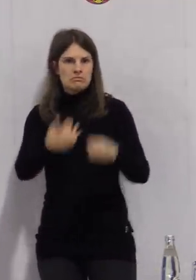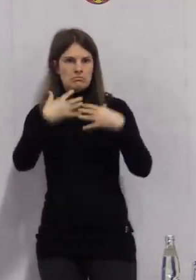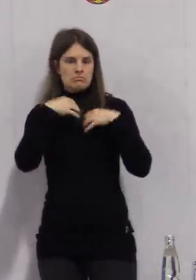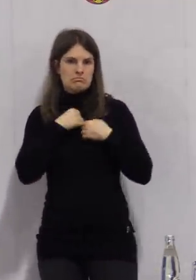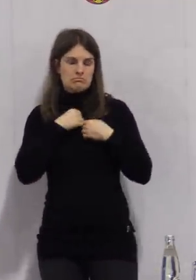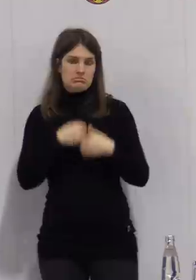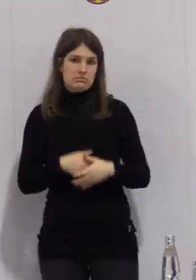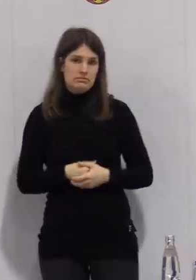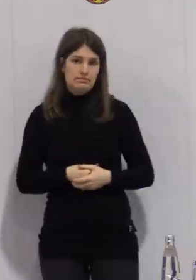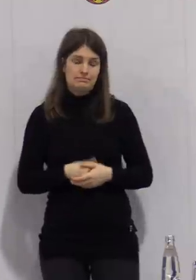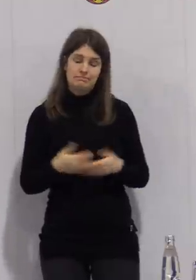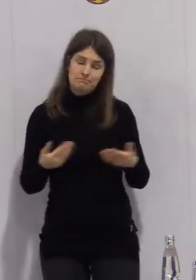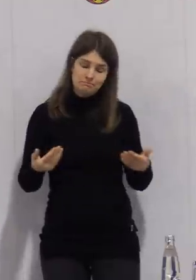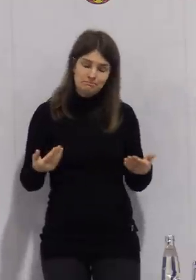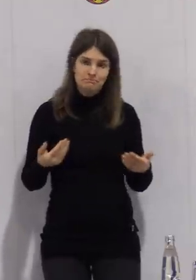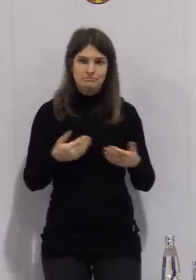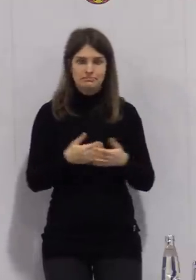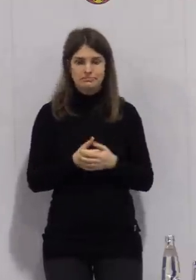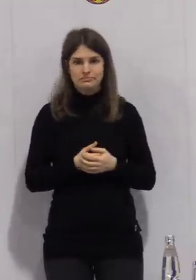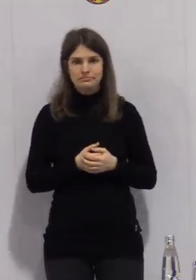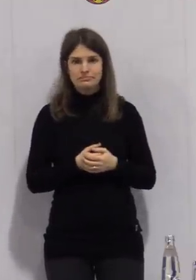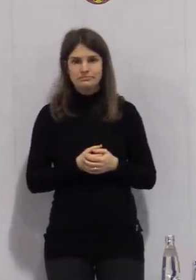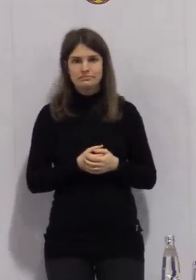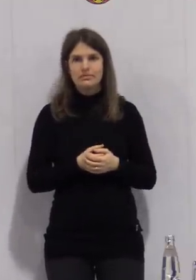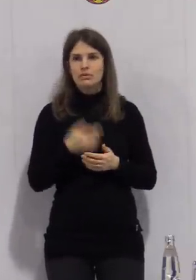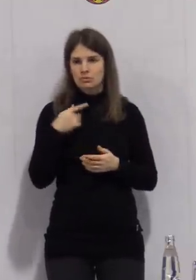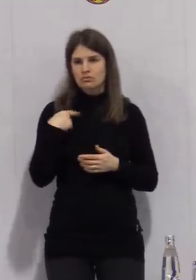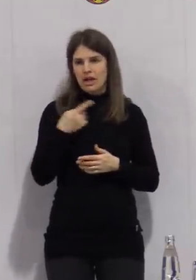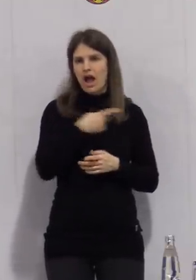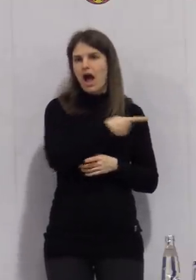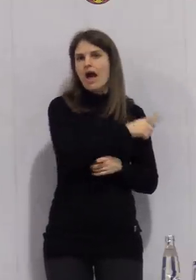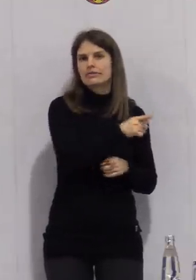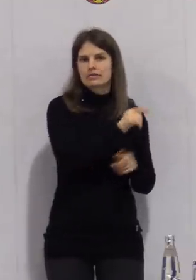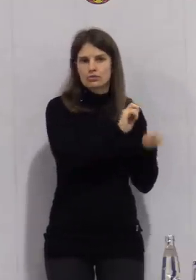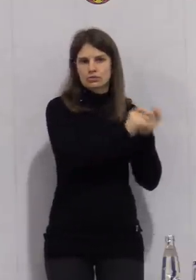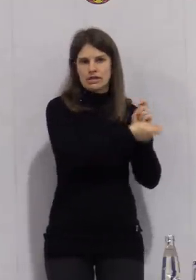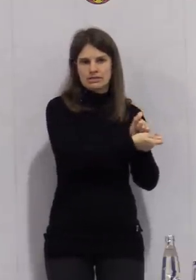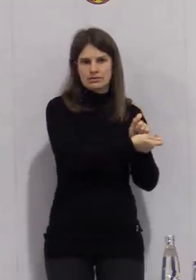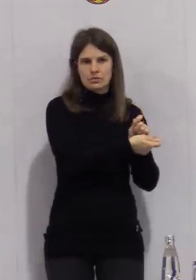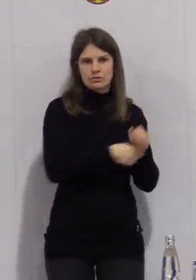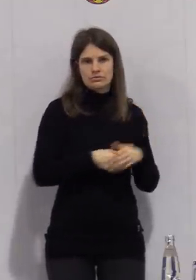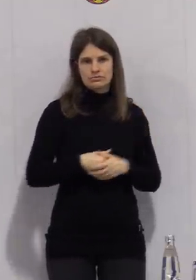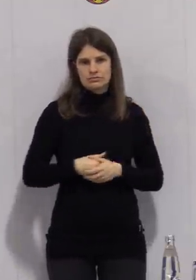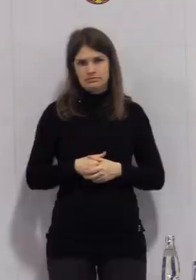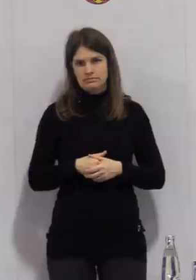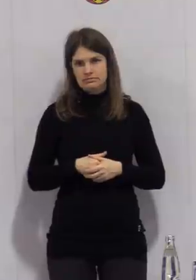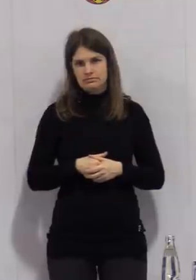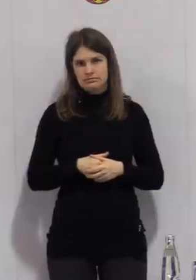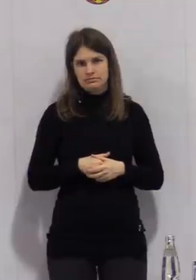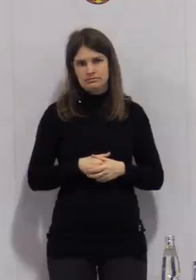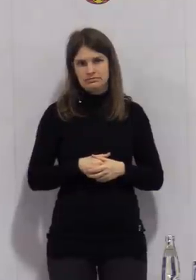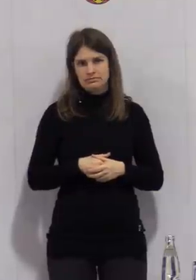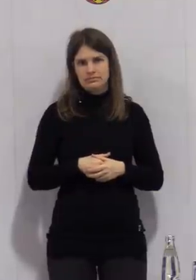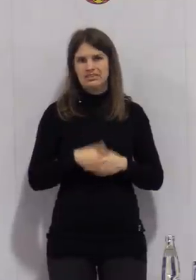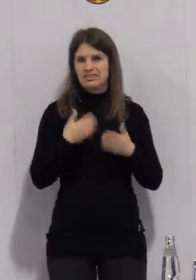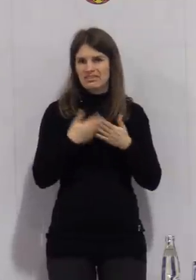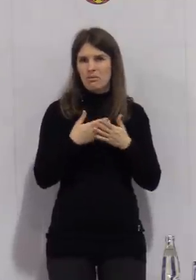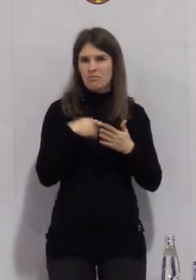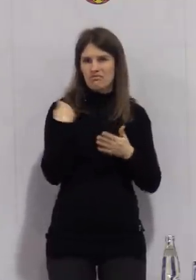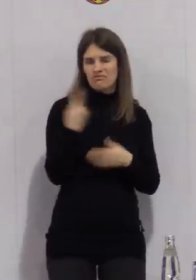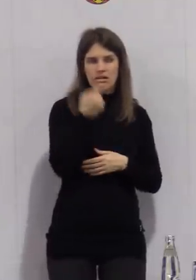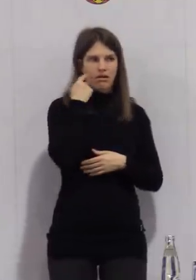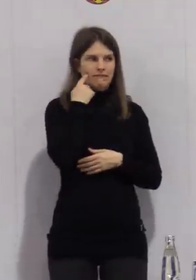nicht wirkungsvoll ist. Und daher rückt die Sorge vor diesen Varianten auch stärker in unser